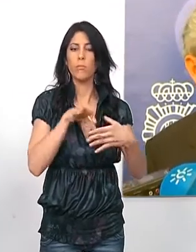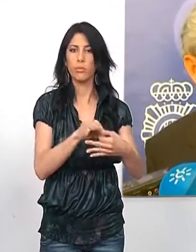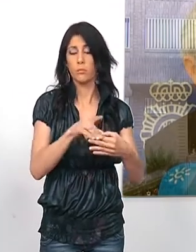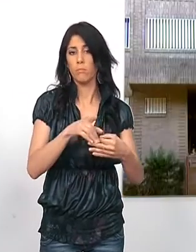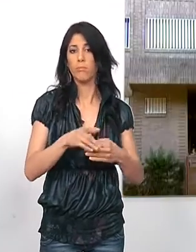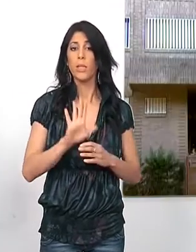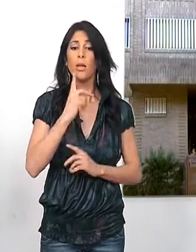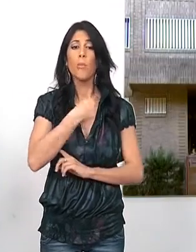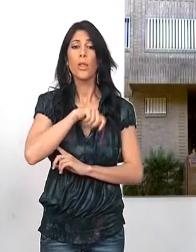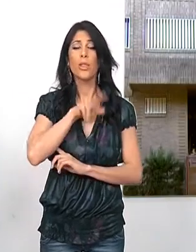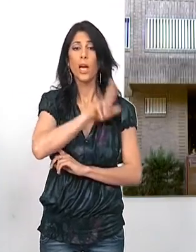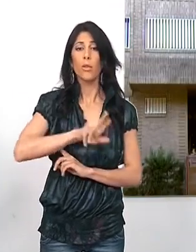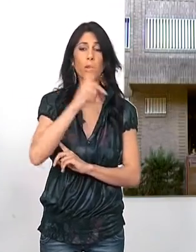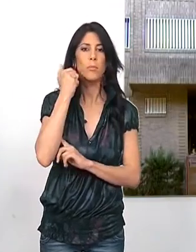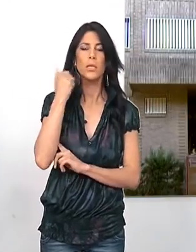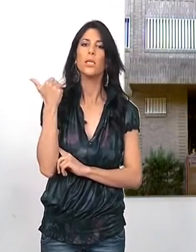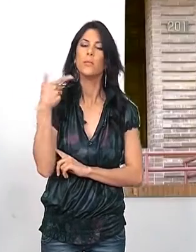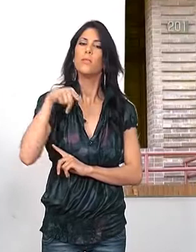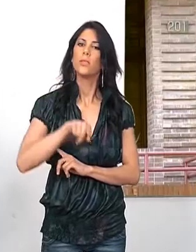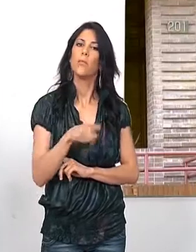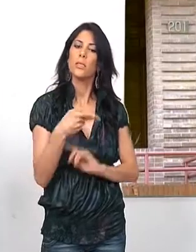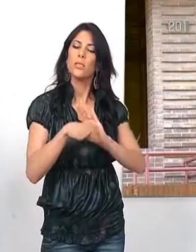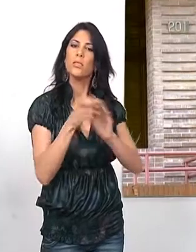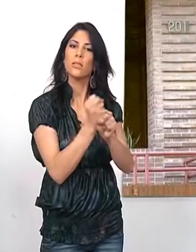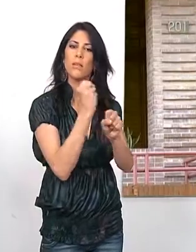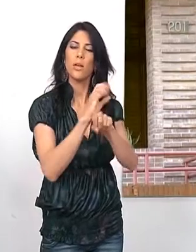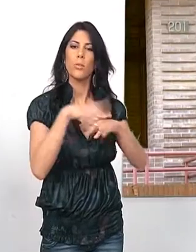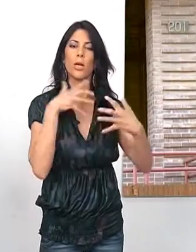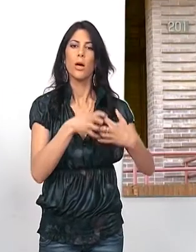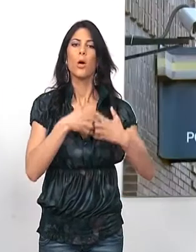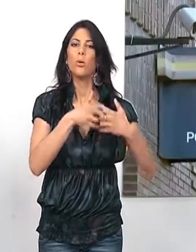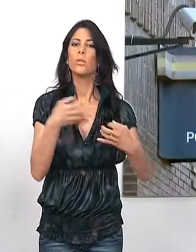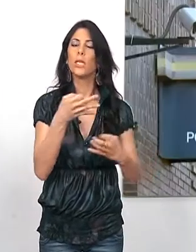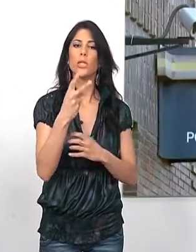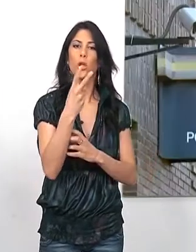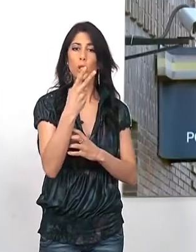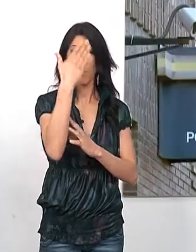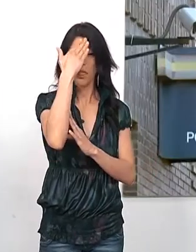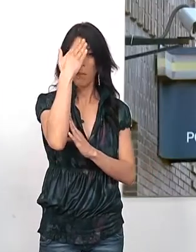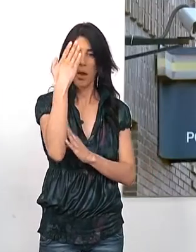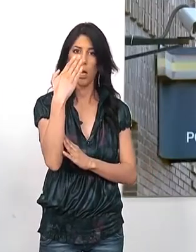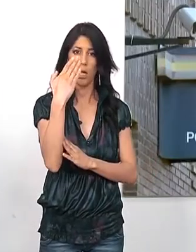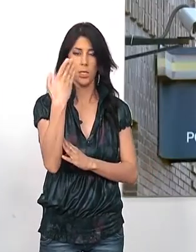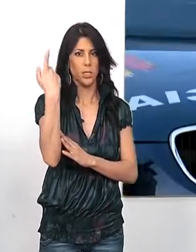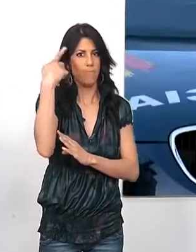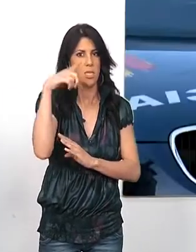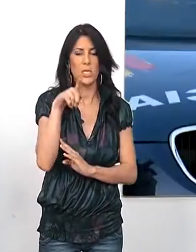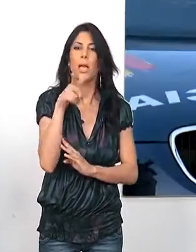sentido. Además, desde el Cuerpo Nacional de Policía de Almería, insisten en que se sigue trabajando en la lucha de los dos principales delitos que históricamente